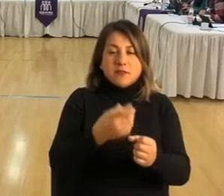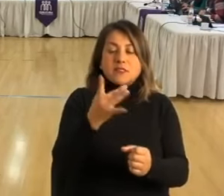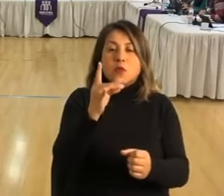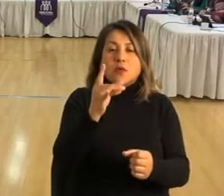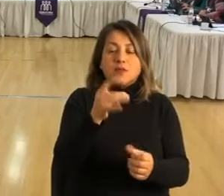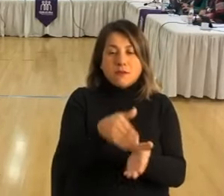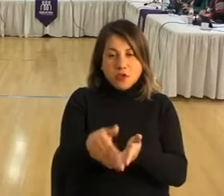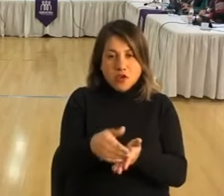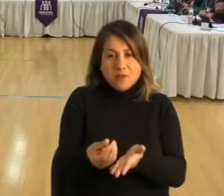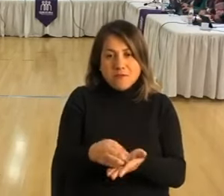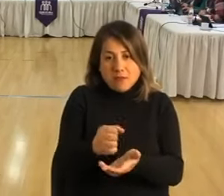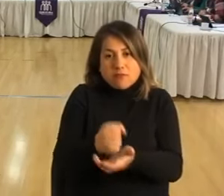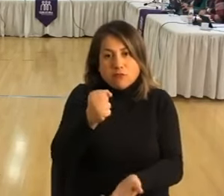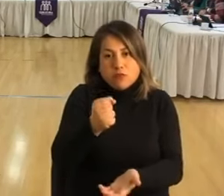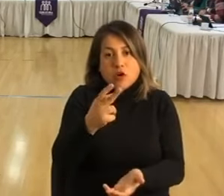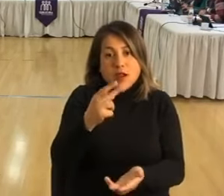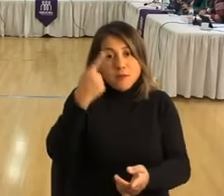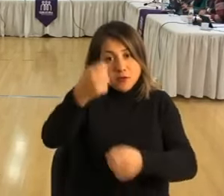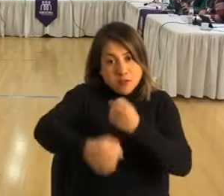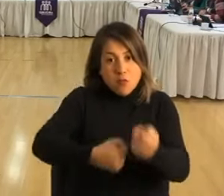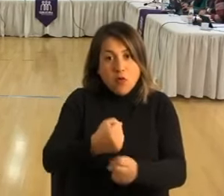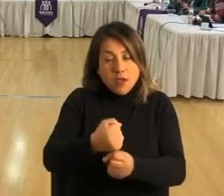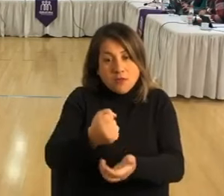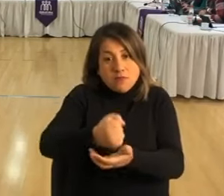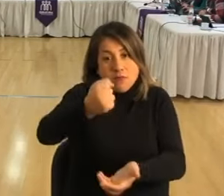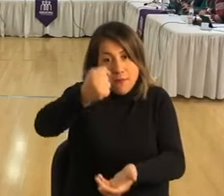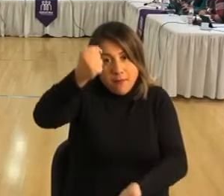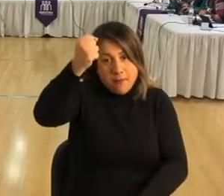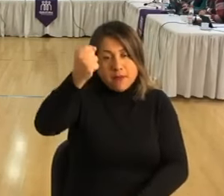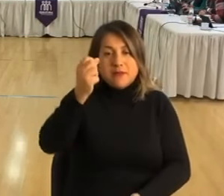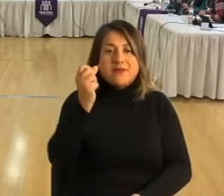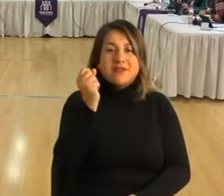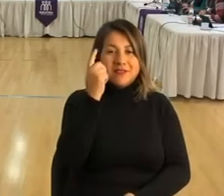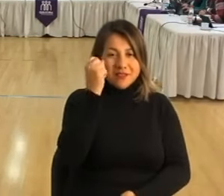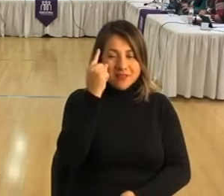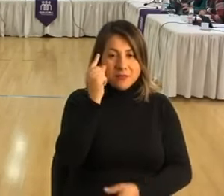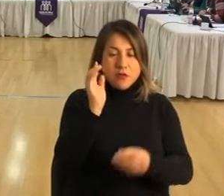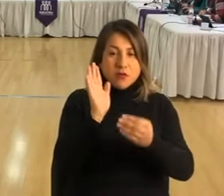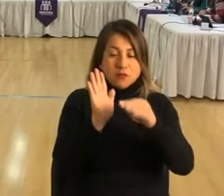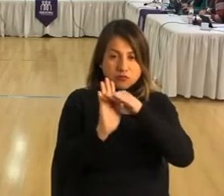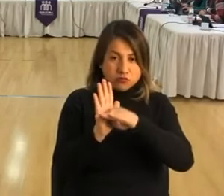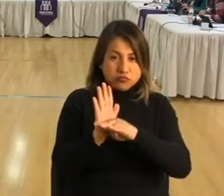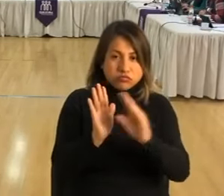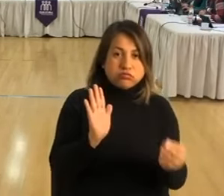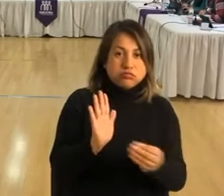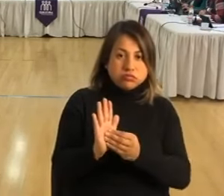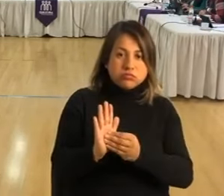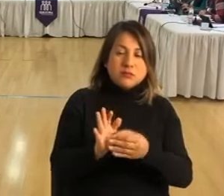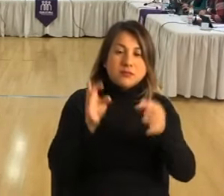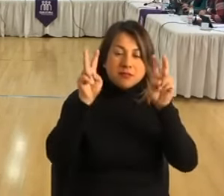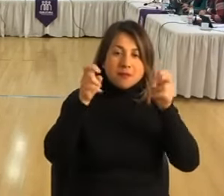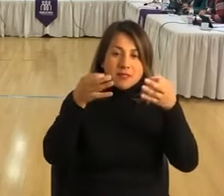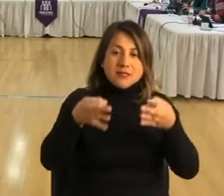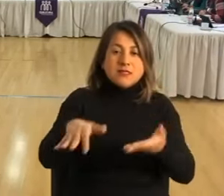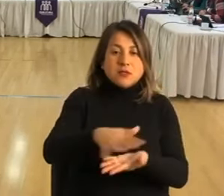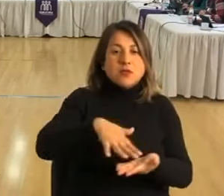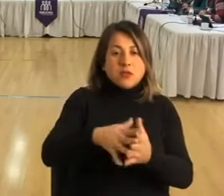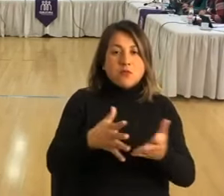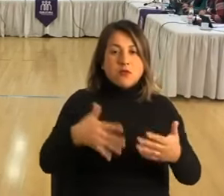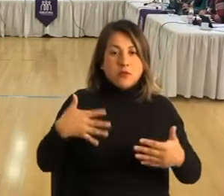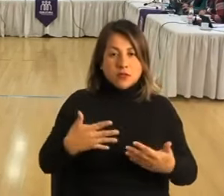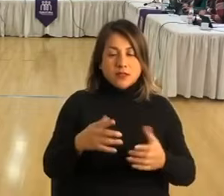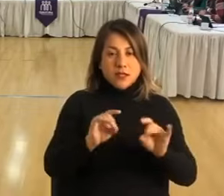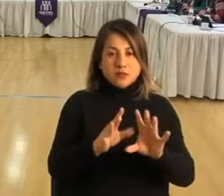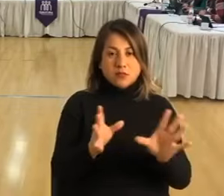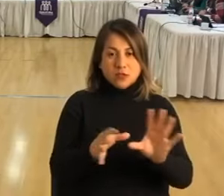año. Esperamos también que el próximo año podamos seguir aumentando entendiendo que hoy día en la agenda la seguridad es súper importante. Eso, muchas gracias.